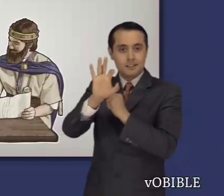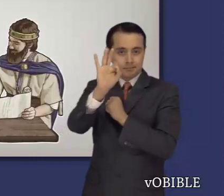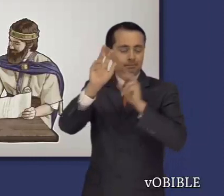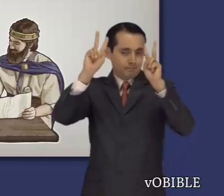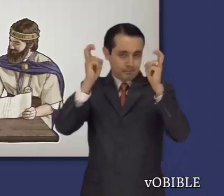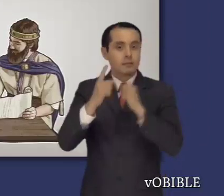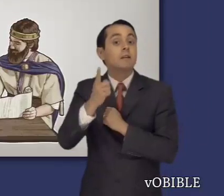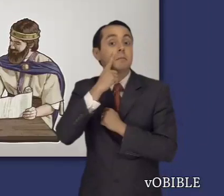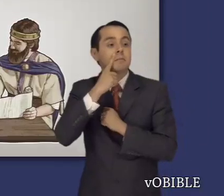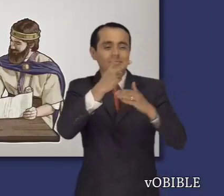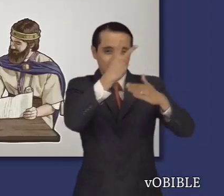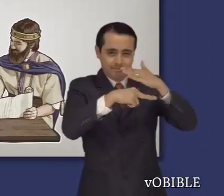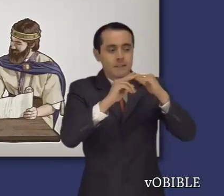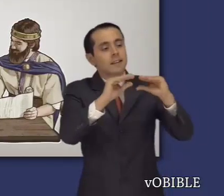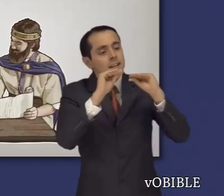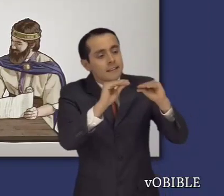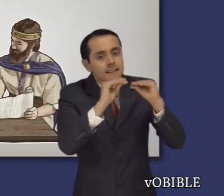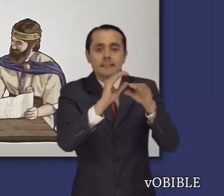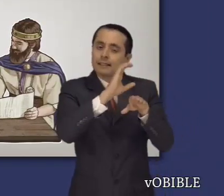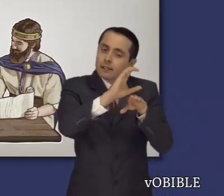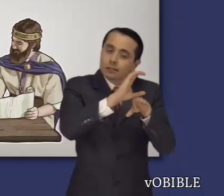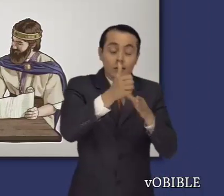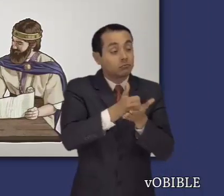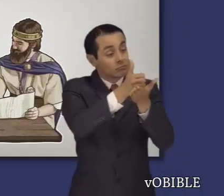discursos con los consejos de un padre a su hijo.